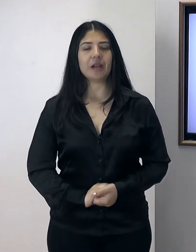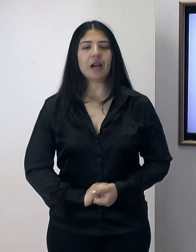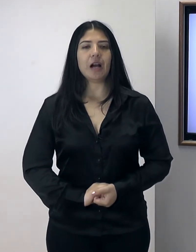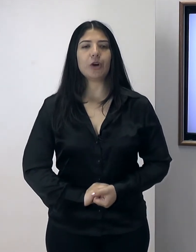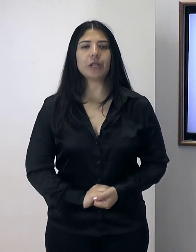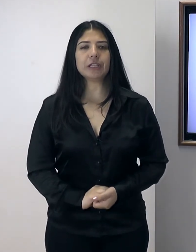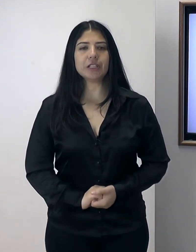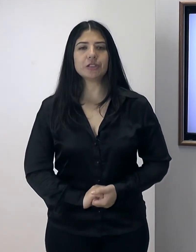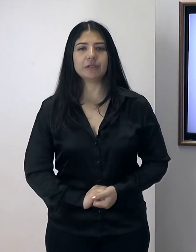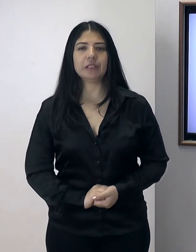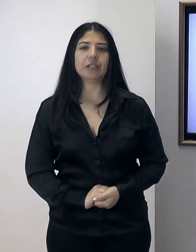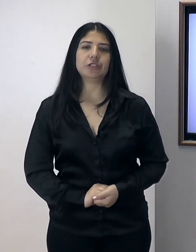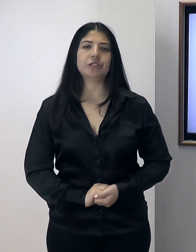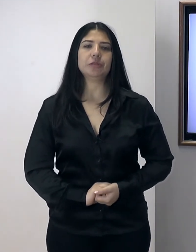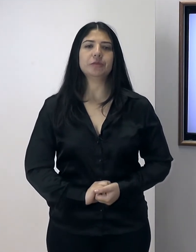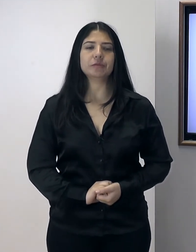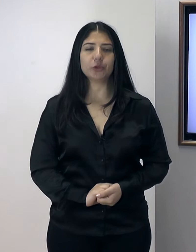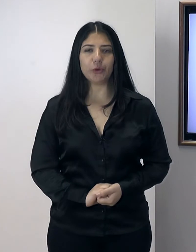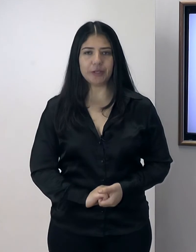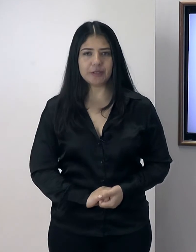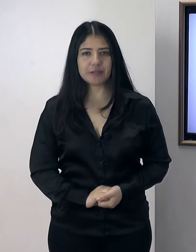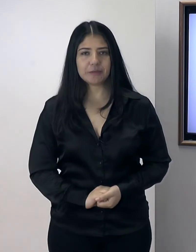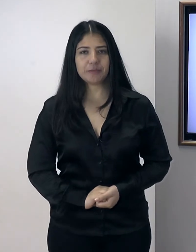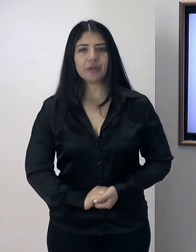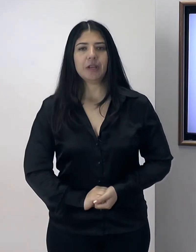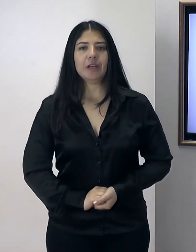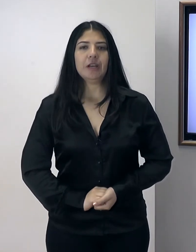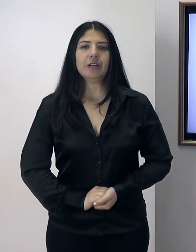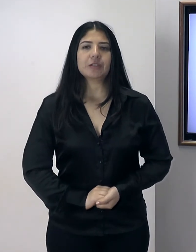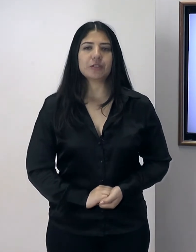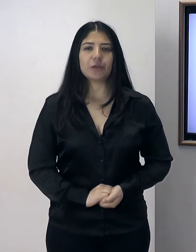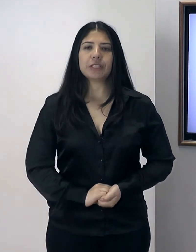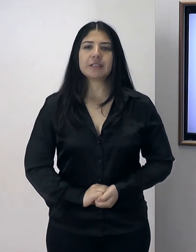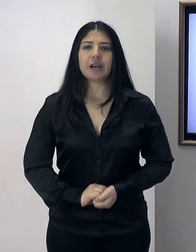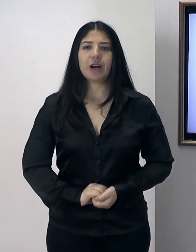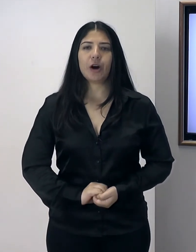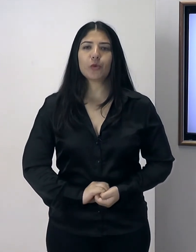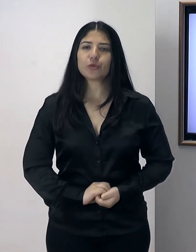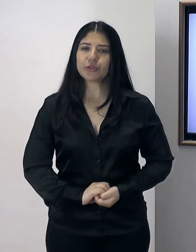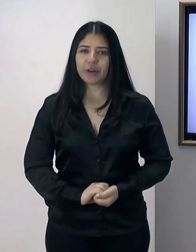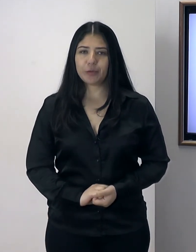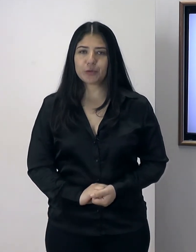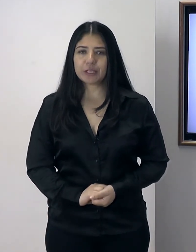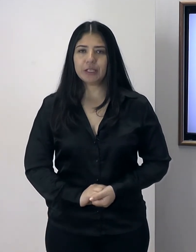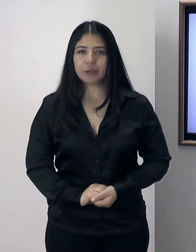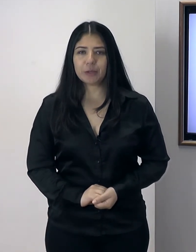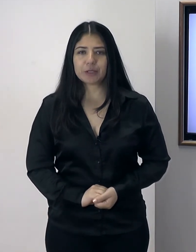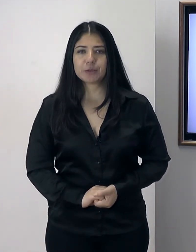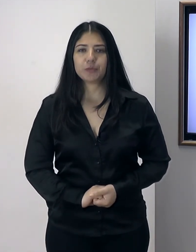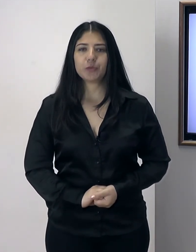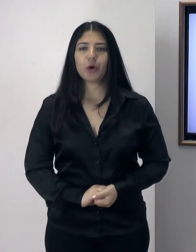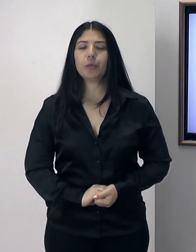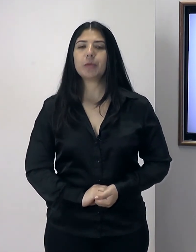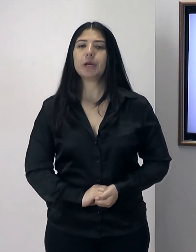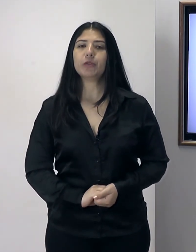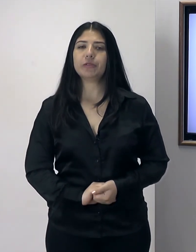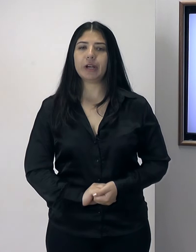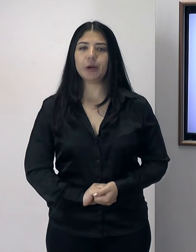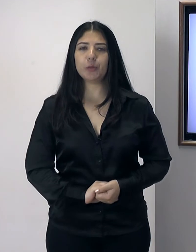Agora, na atividade 2, vocês vão listar alguns verbos em Libras. O primeiro verbo